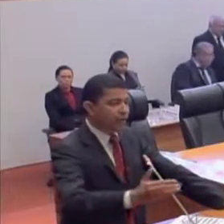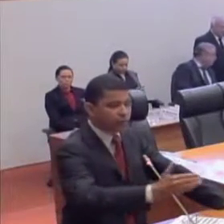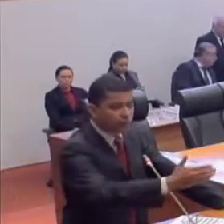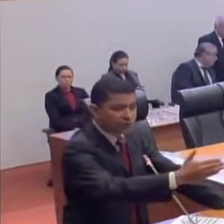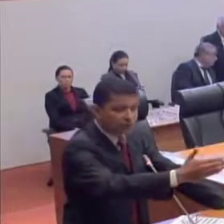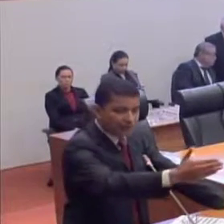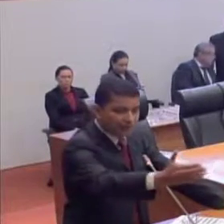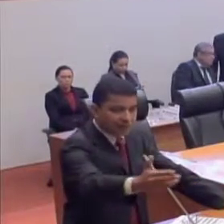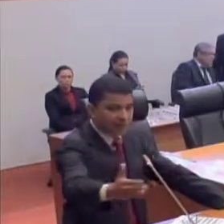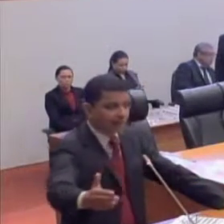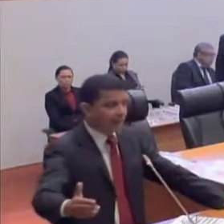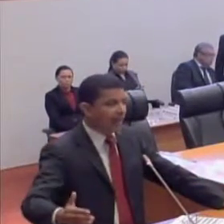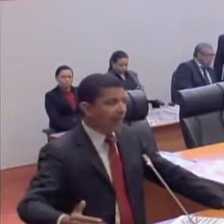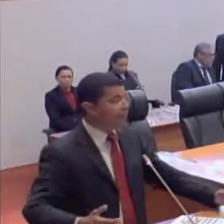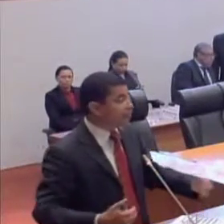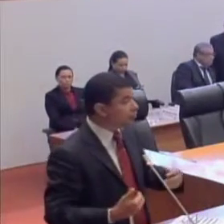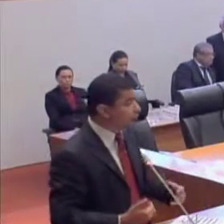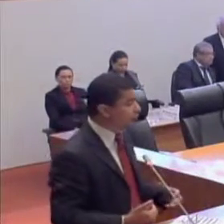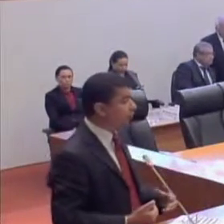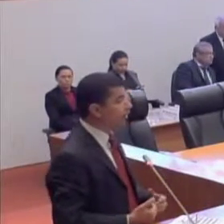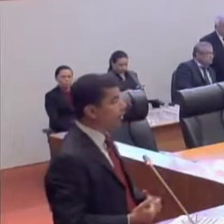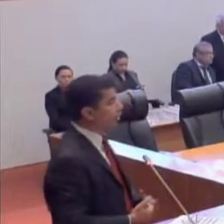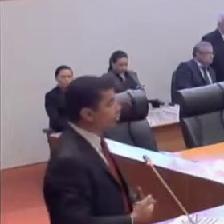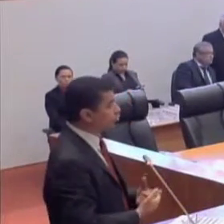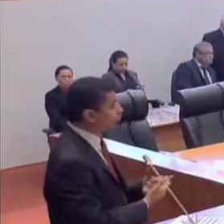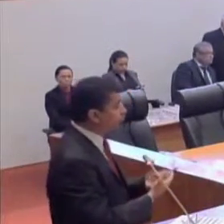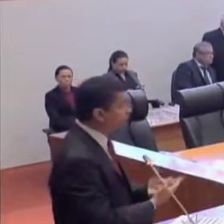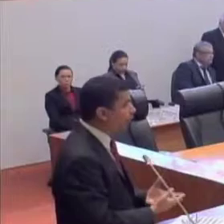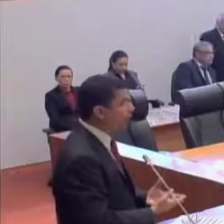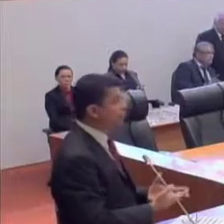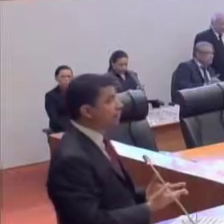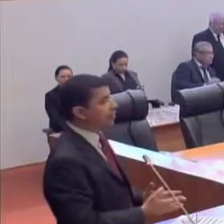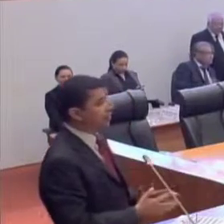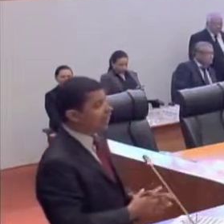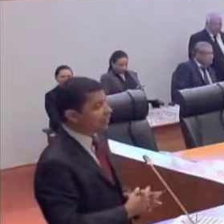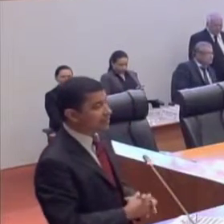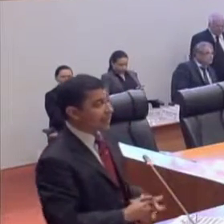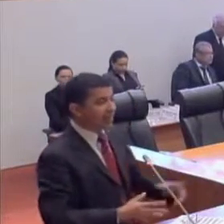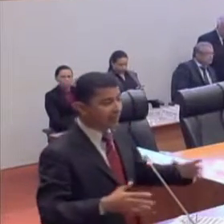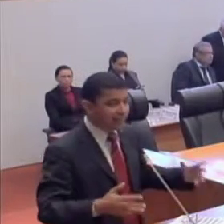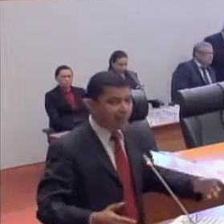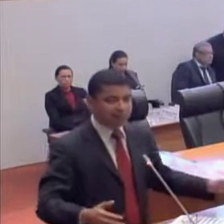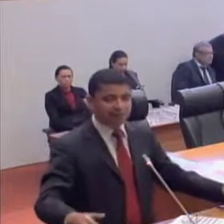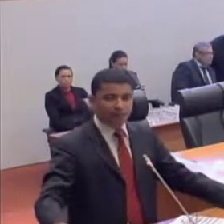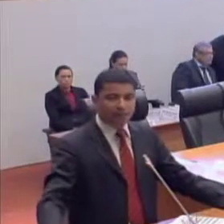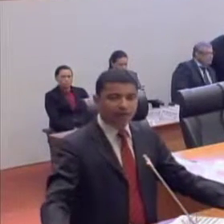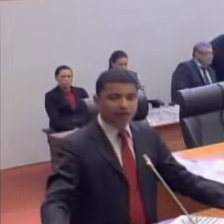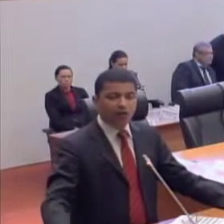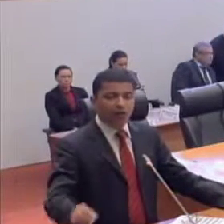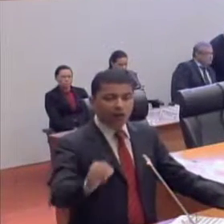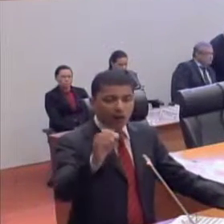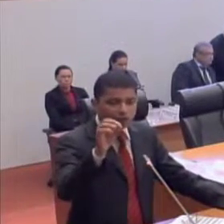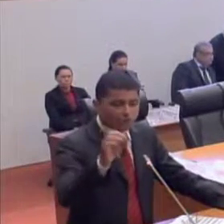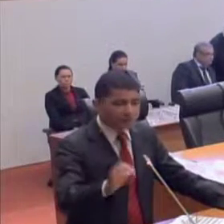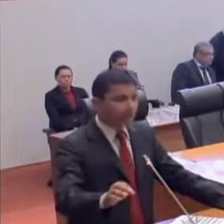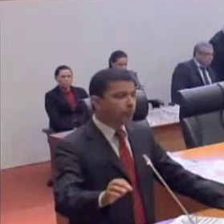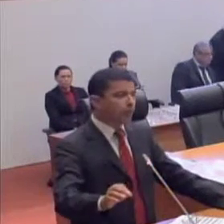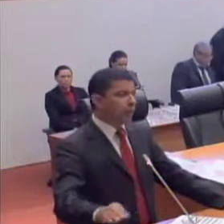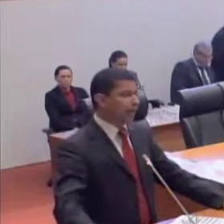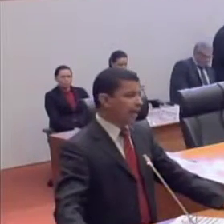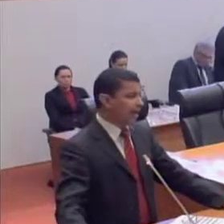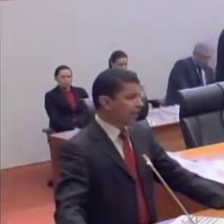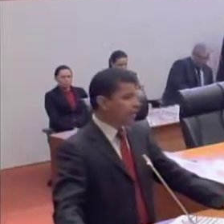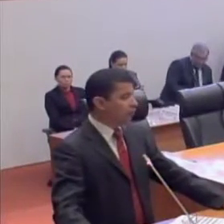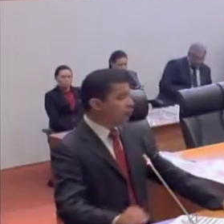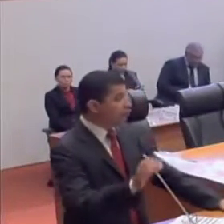que o assunto seja trazido às claras. Inclusive, eu estou propondo que seja realizada aqui na Assembleia uma audiência